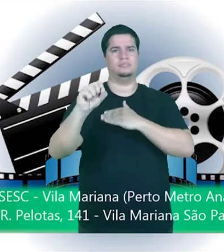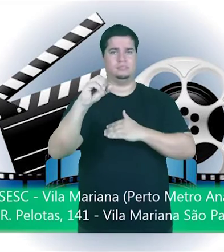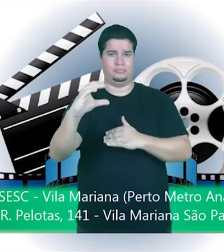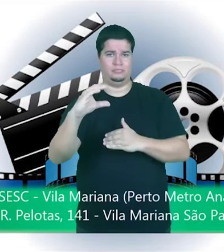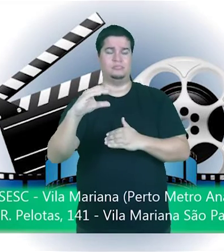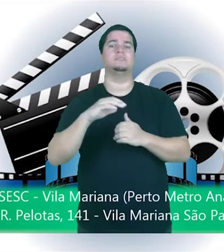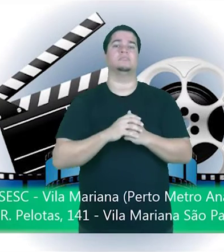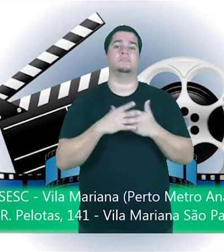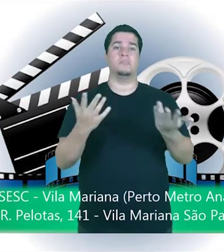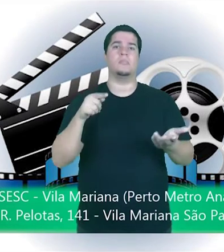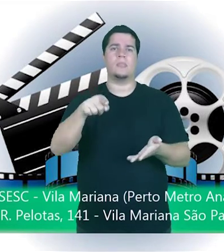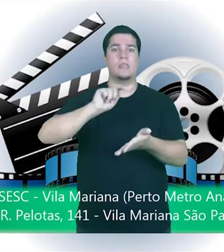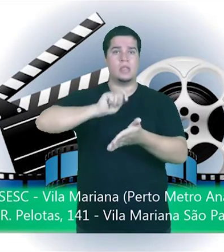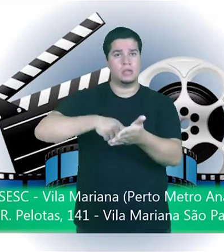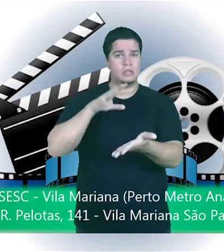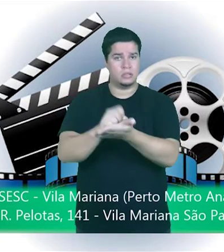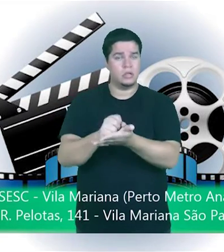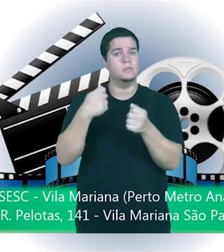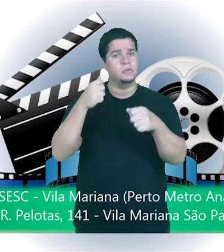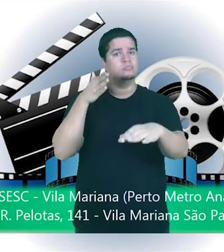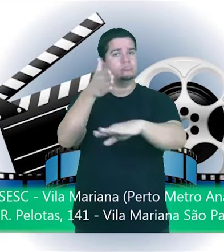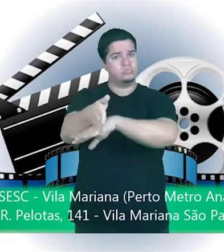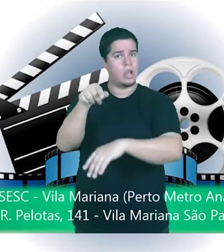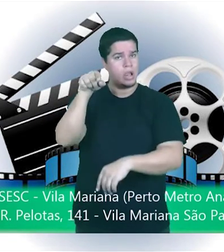Acesse o site do Sesc para maiores informações.